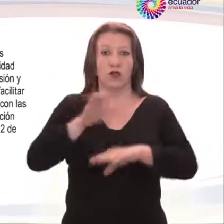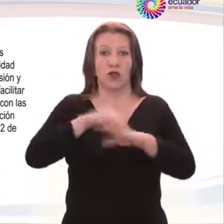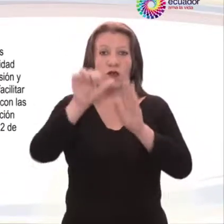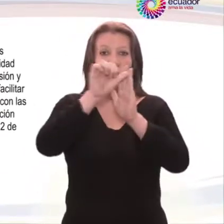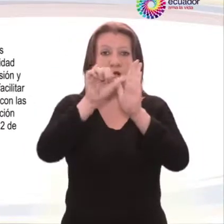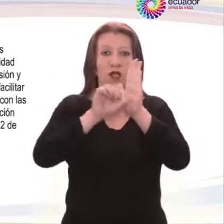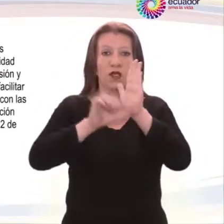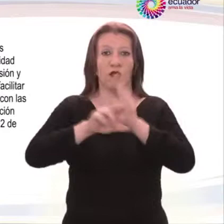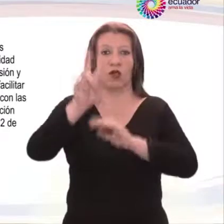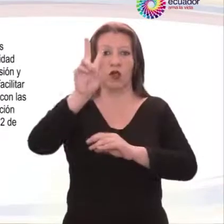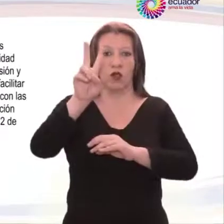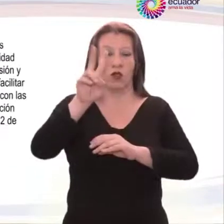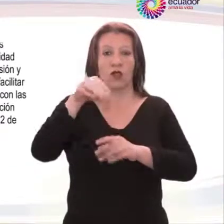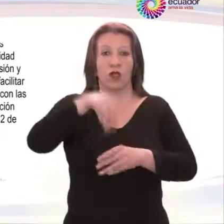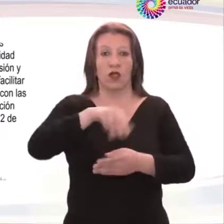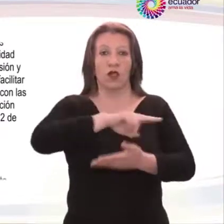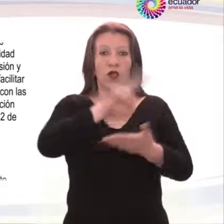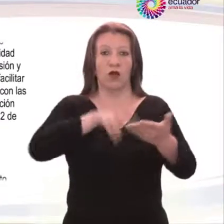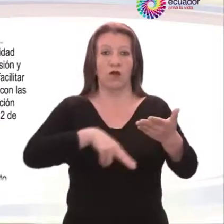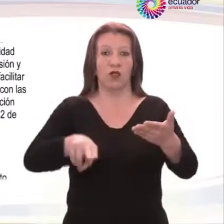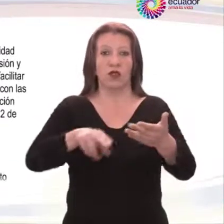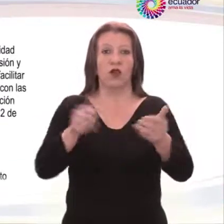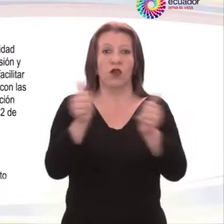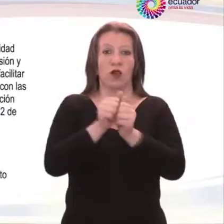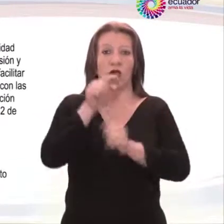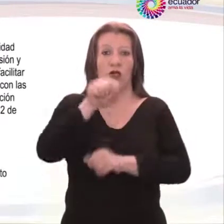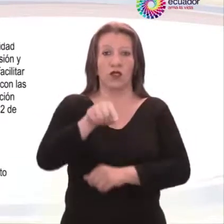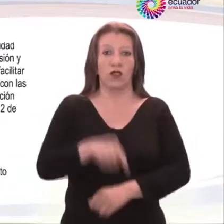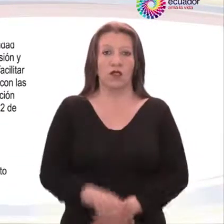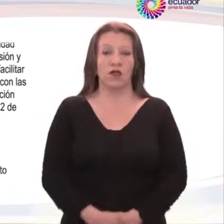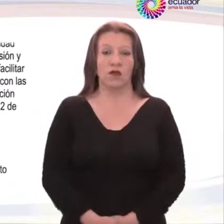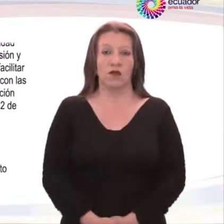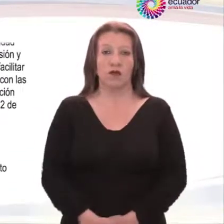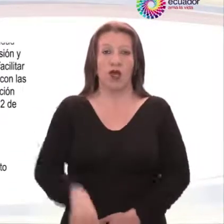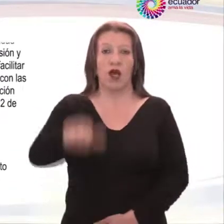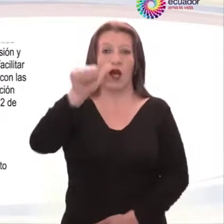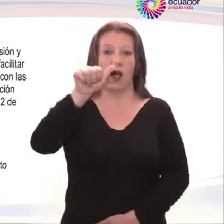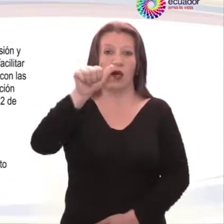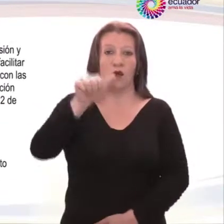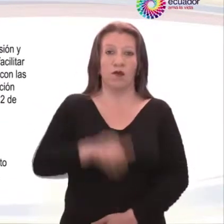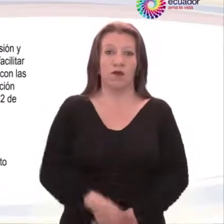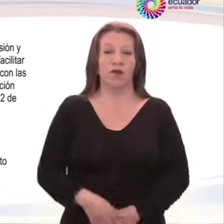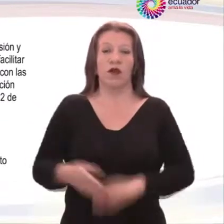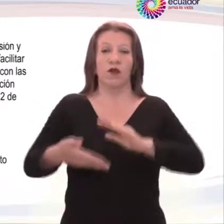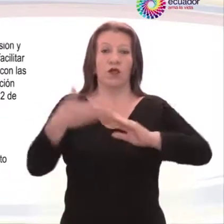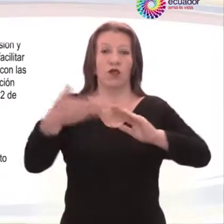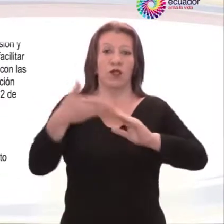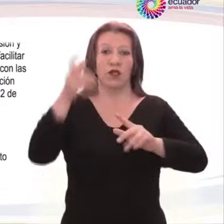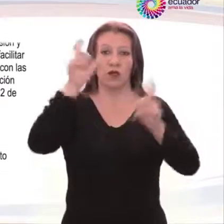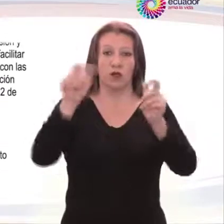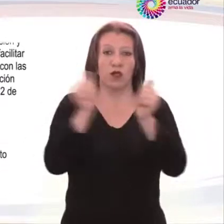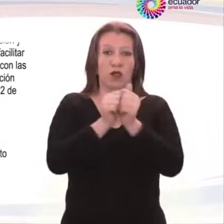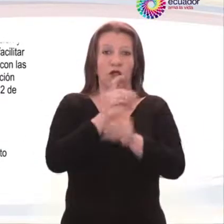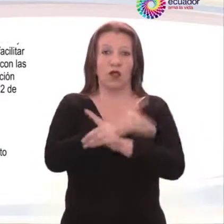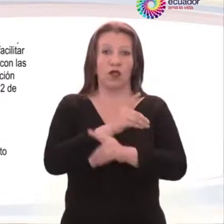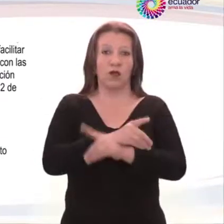2 de la presente convención, entre ellas a. Facilitar a las personas con discapacidad